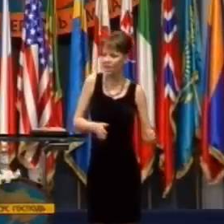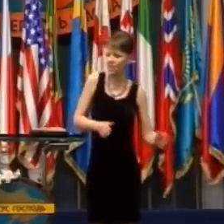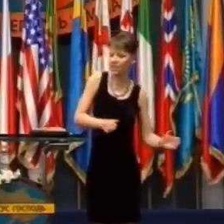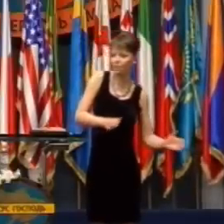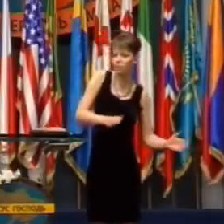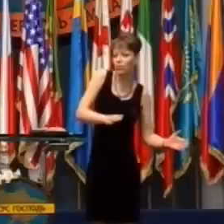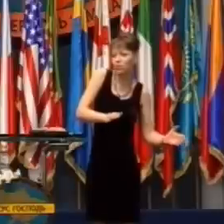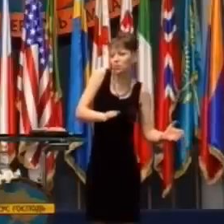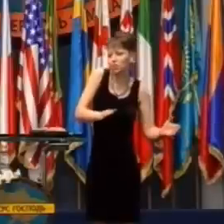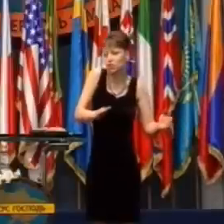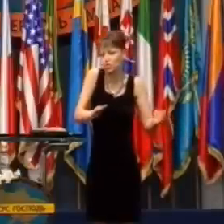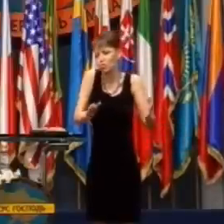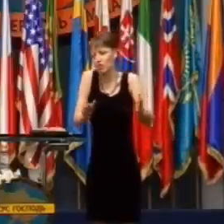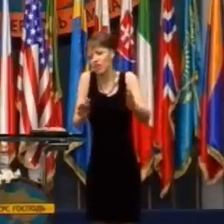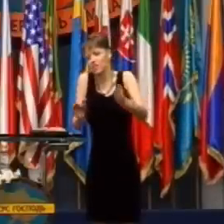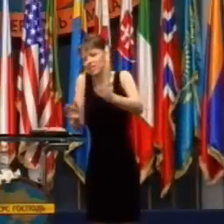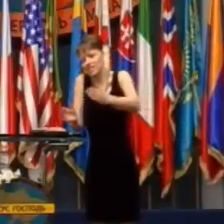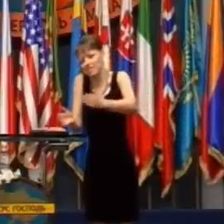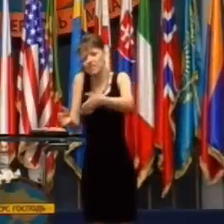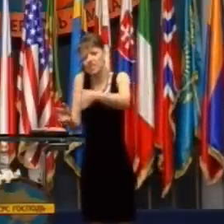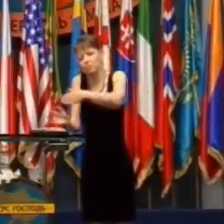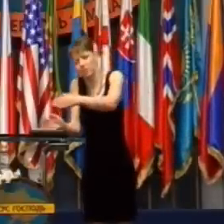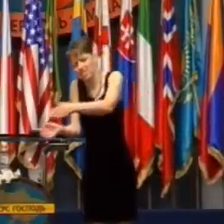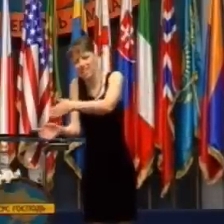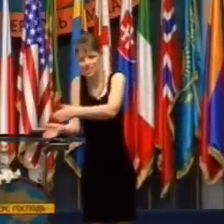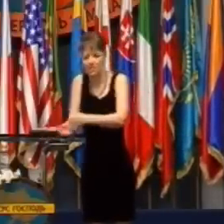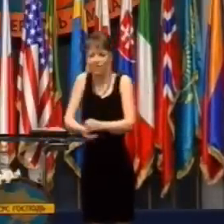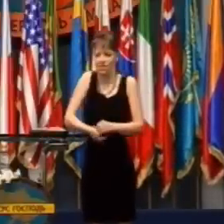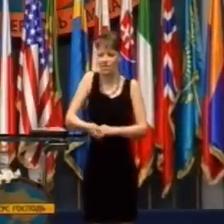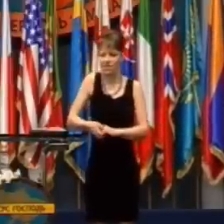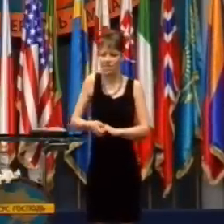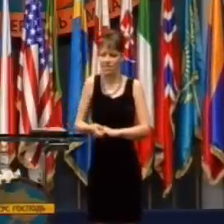Takže sa tak pomaly sklzla z postele